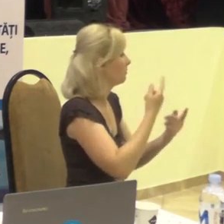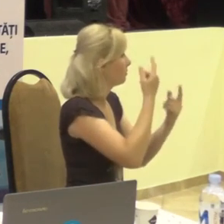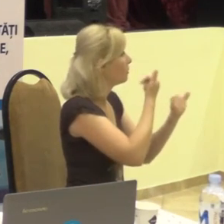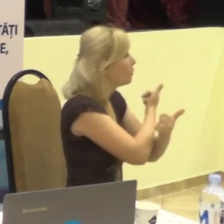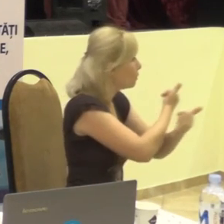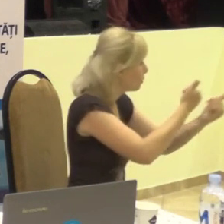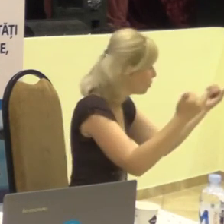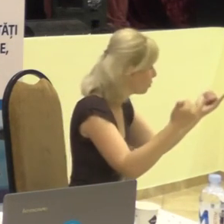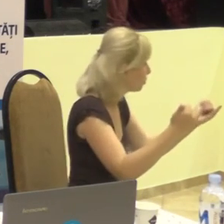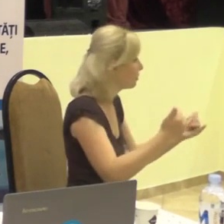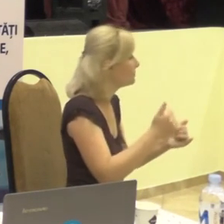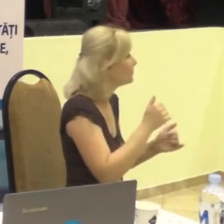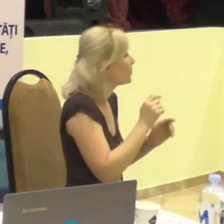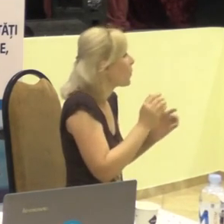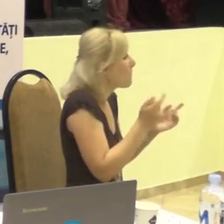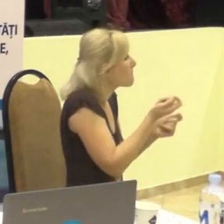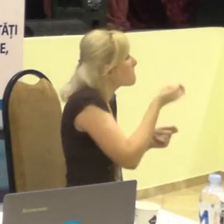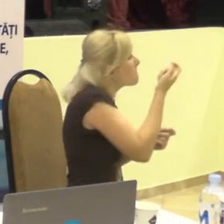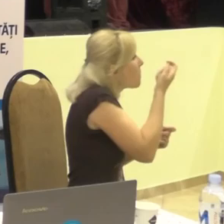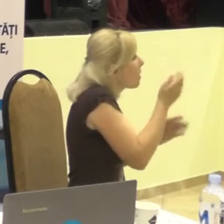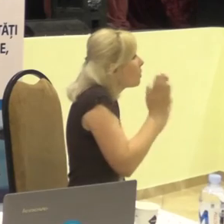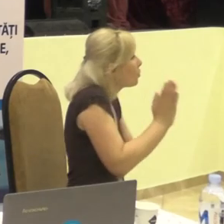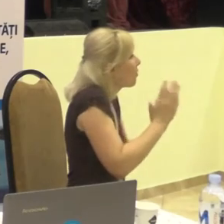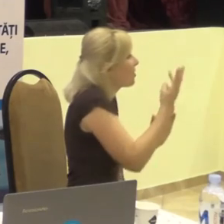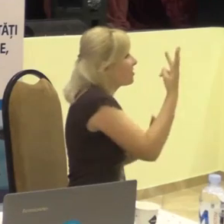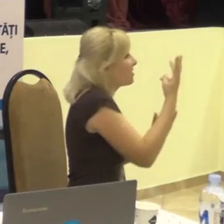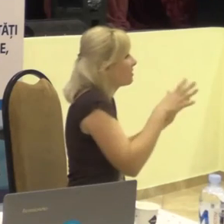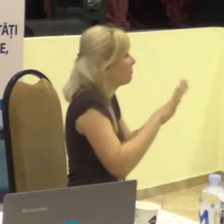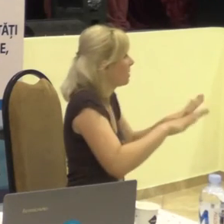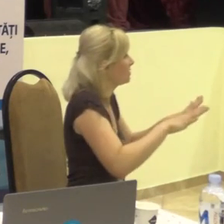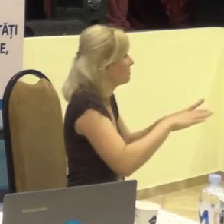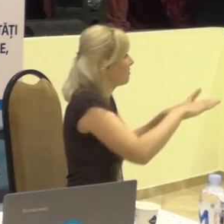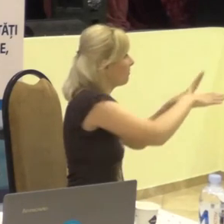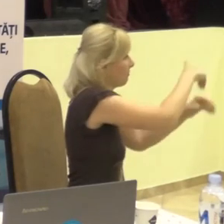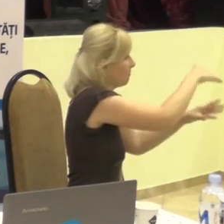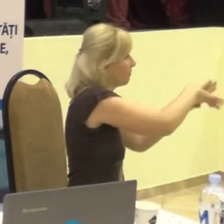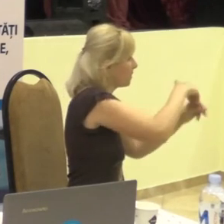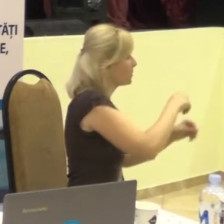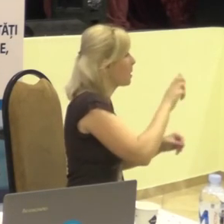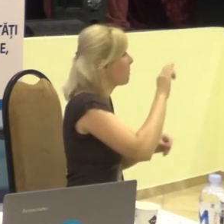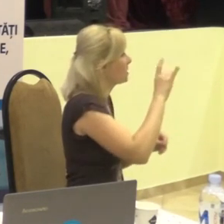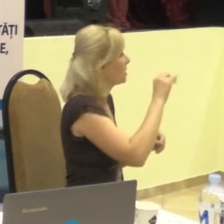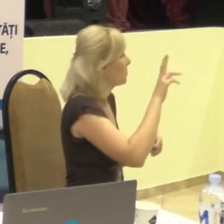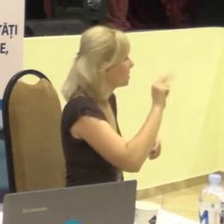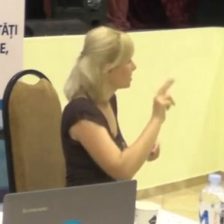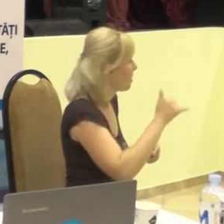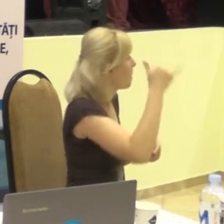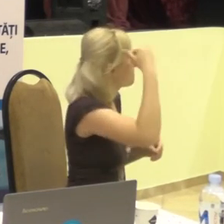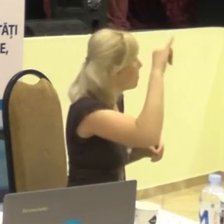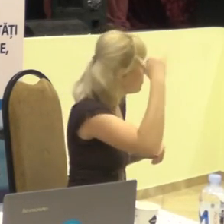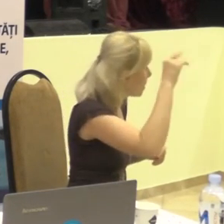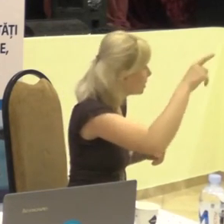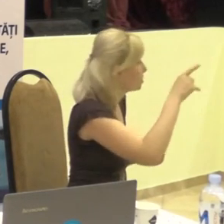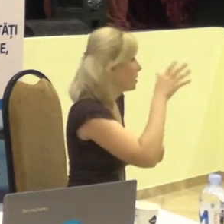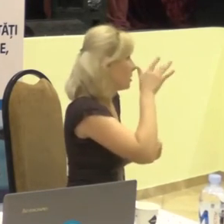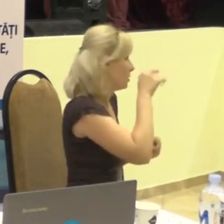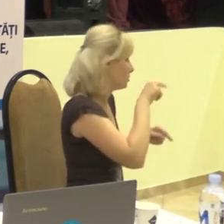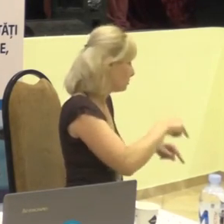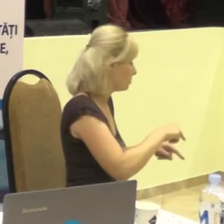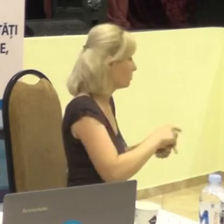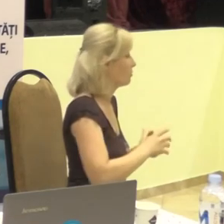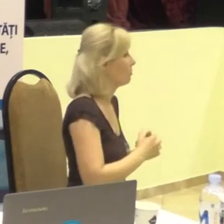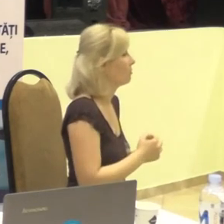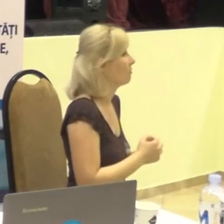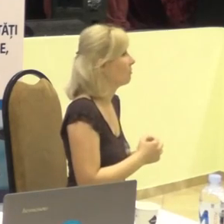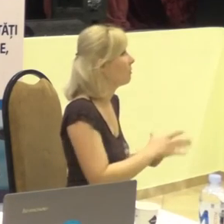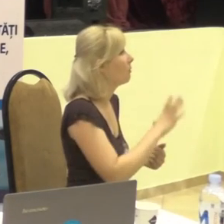în incinta a trei secții de vot la Basarabeasca, Bălt și Chișinău, când